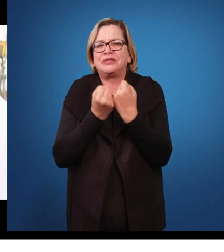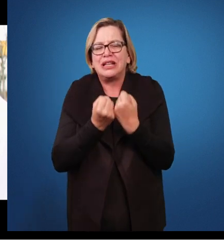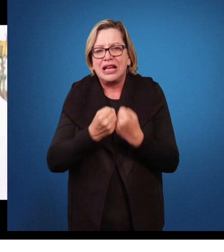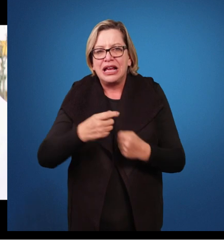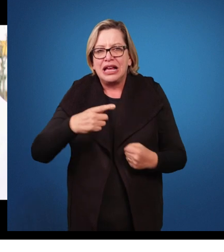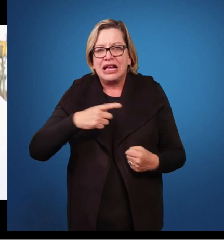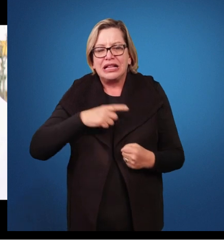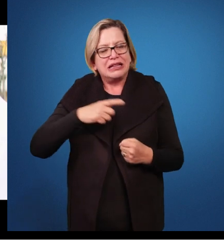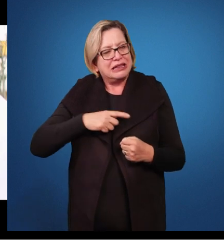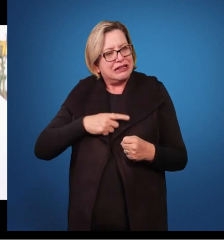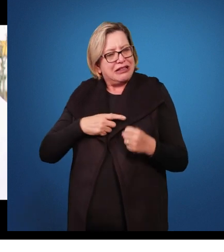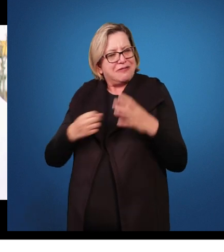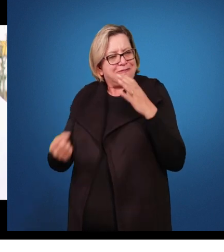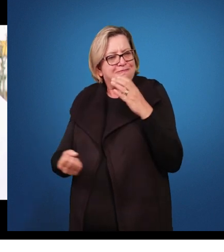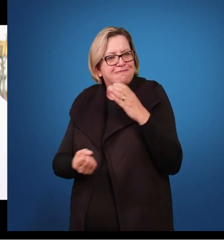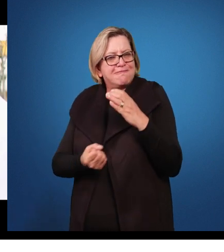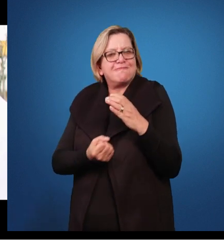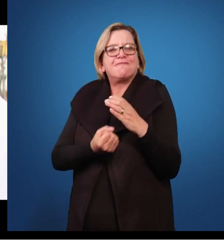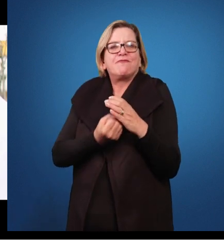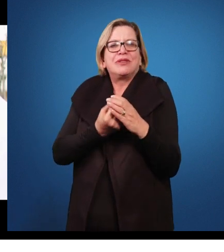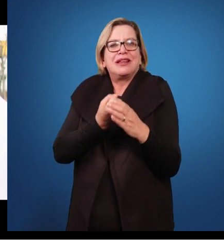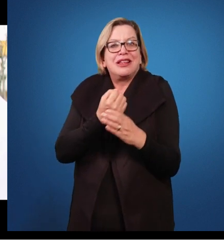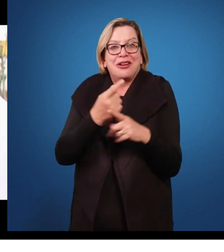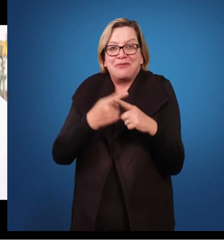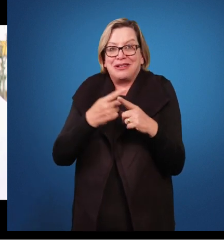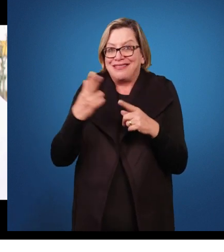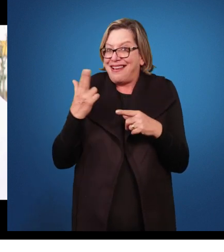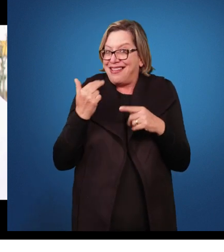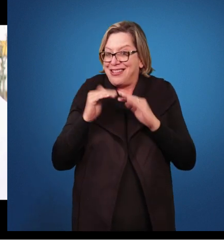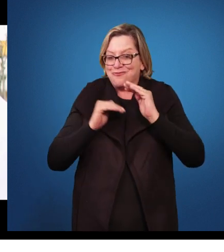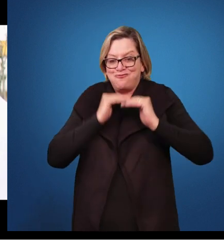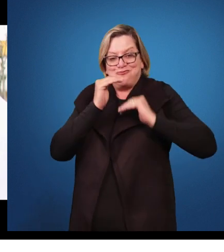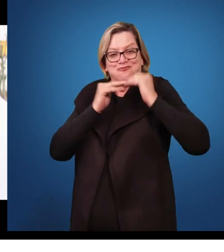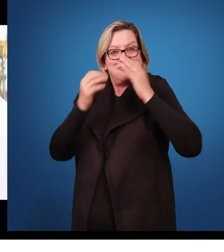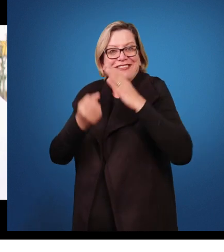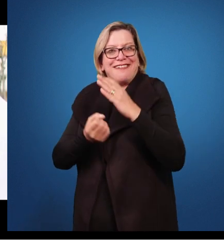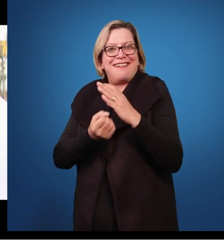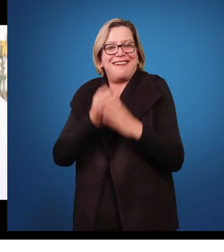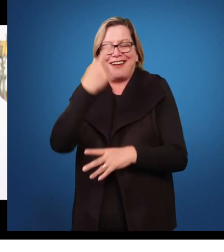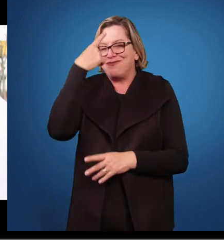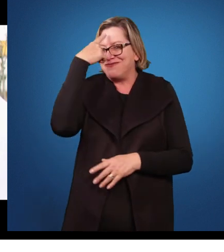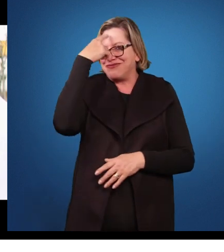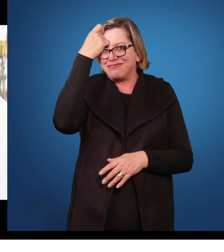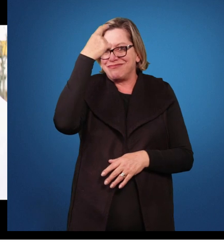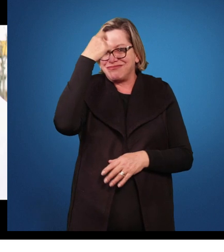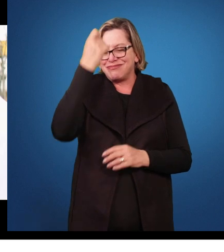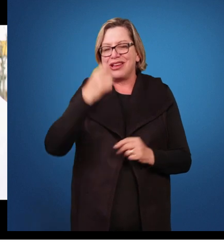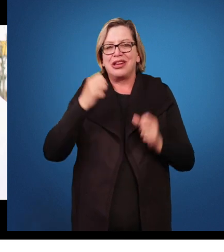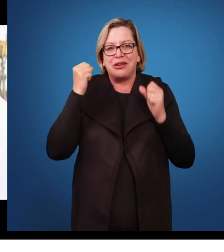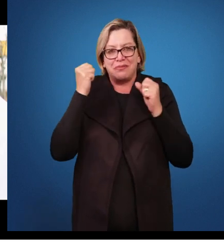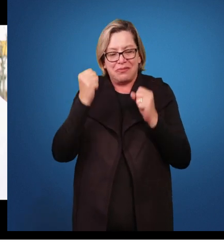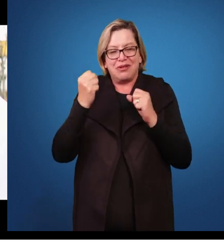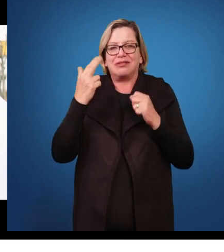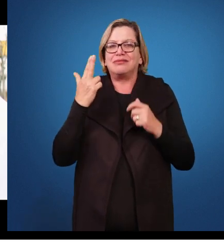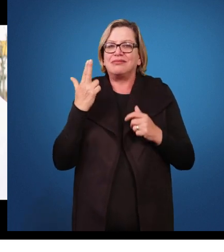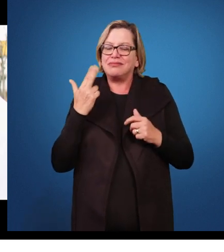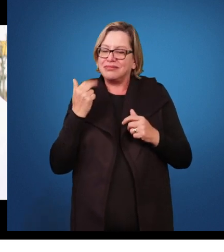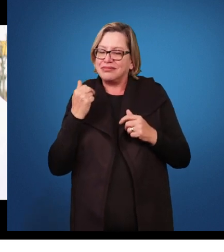produção em função do talento que ele desenvolve. E ele pode desenvolver esse talento e gerar esse produto, que é essa produção